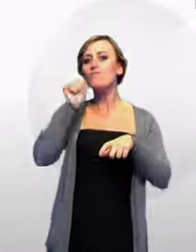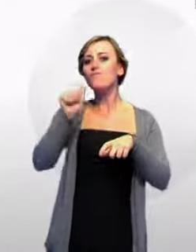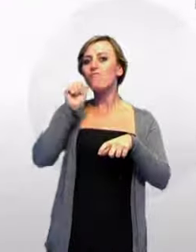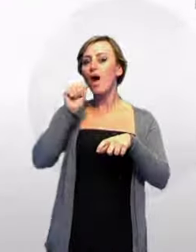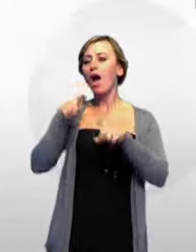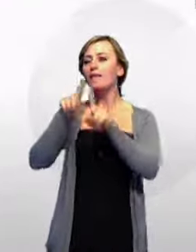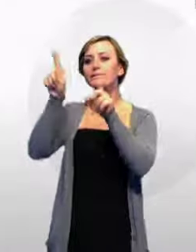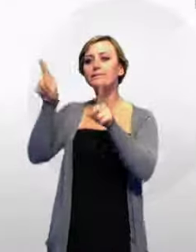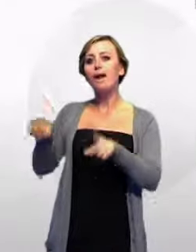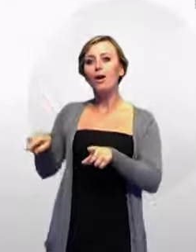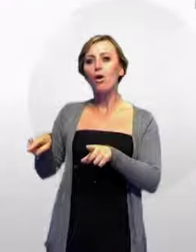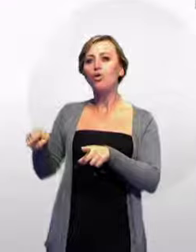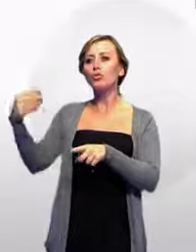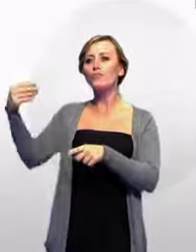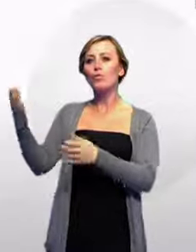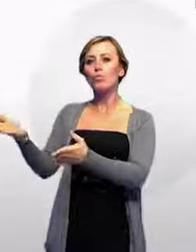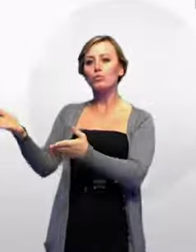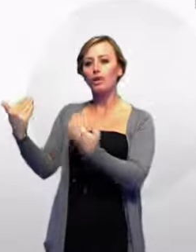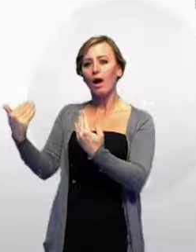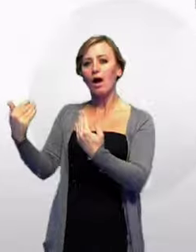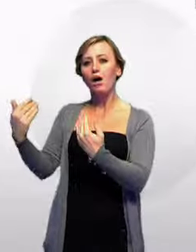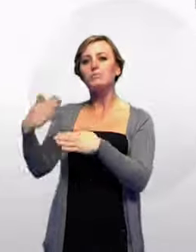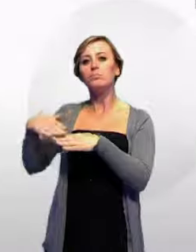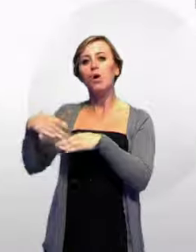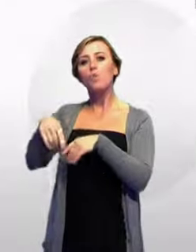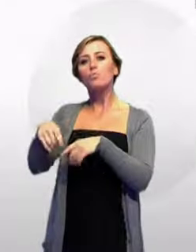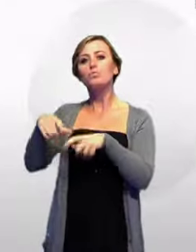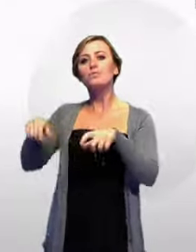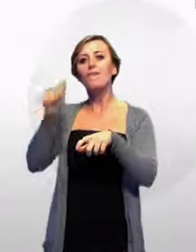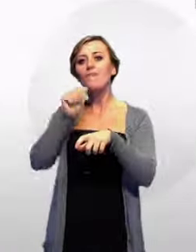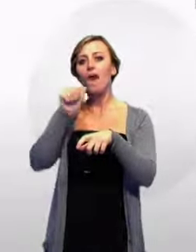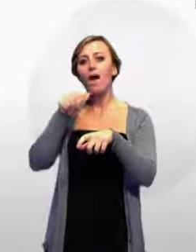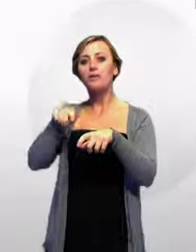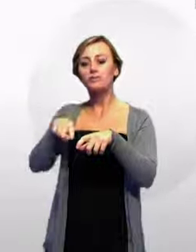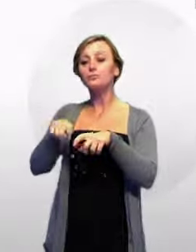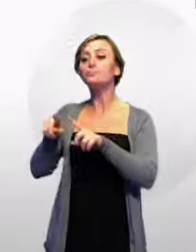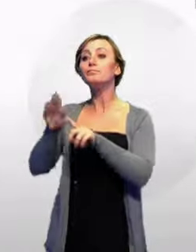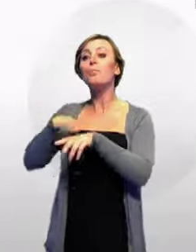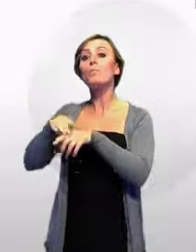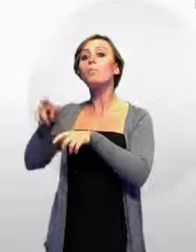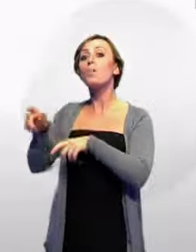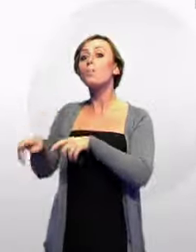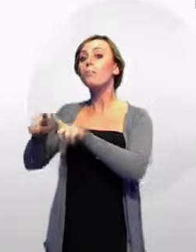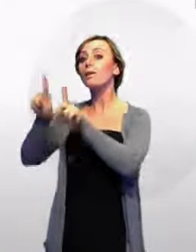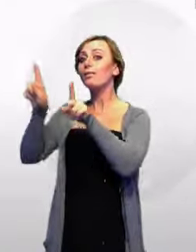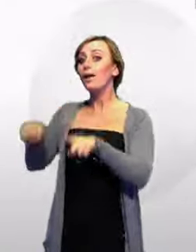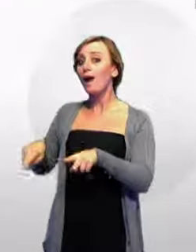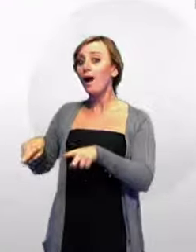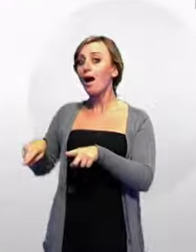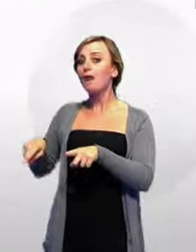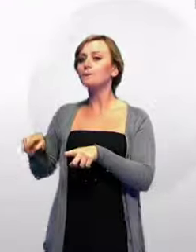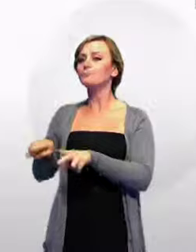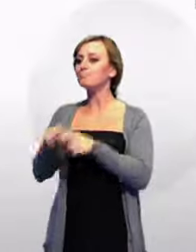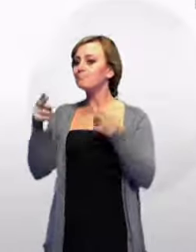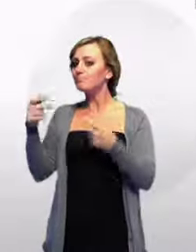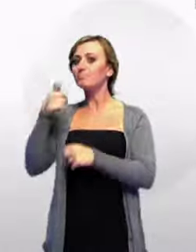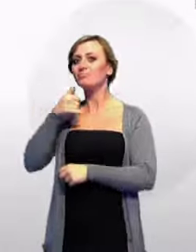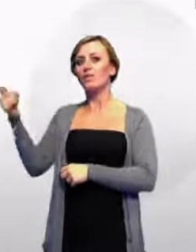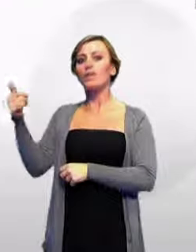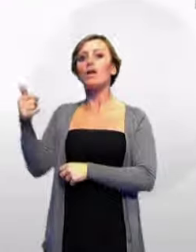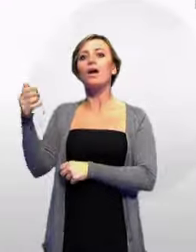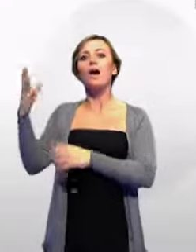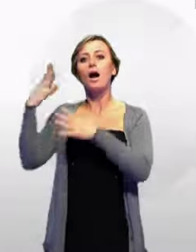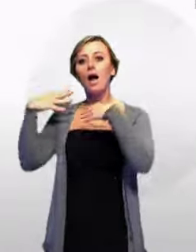Il gestore ha subito alertato il 112. Giunti sul posto, i militari hanno identificato i due e